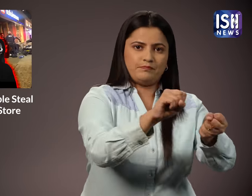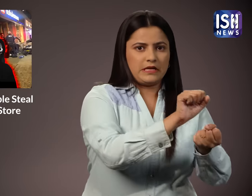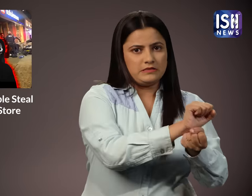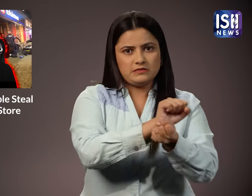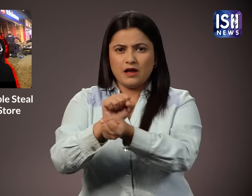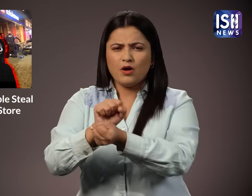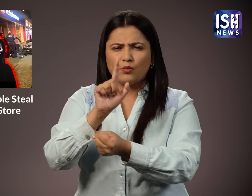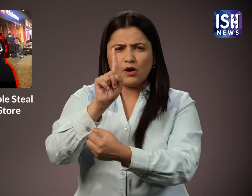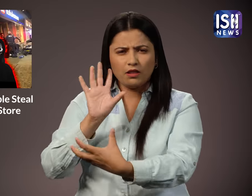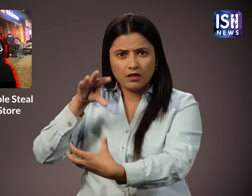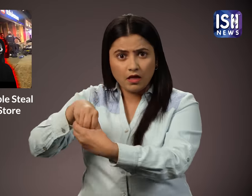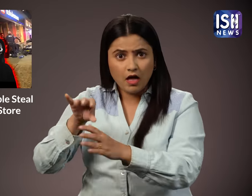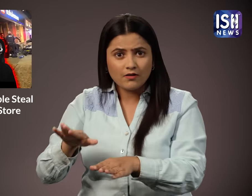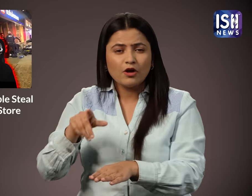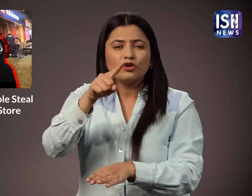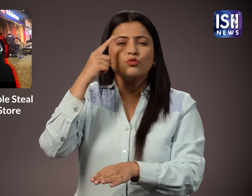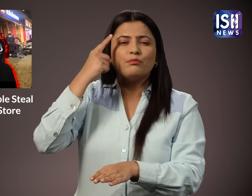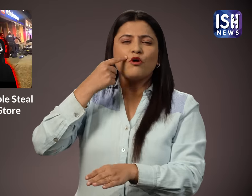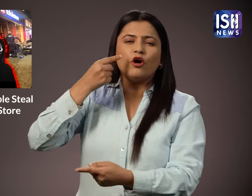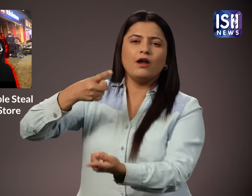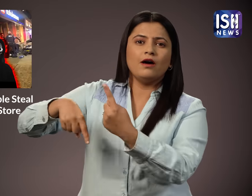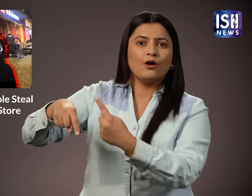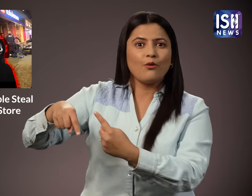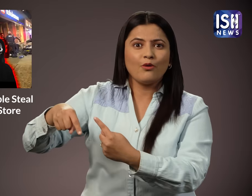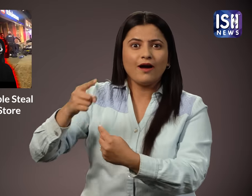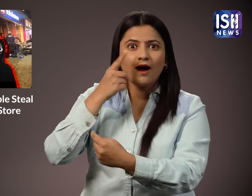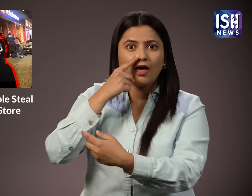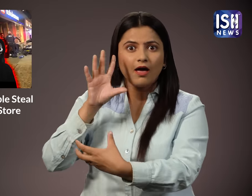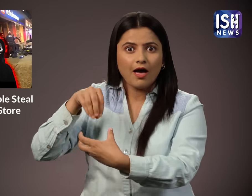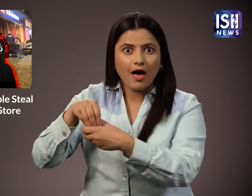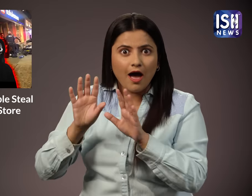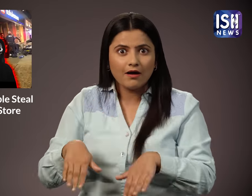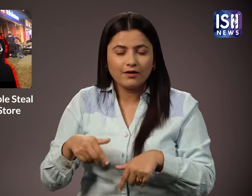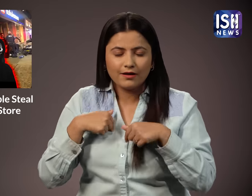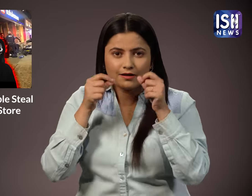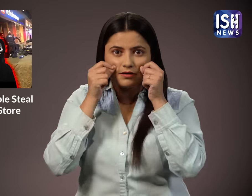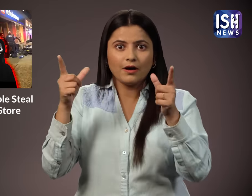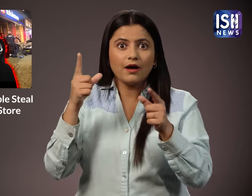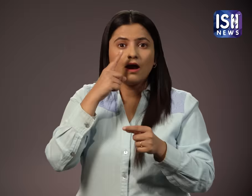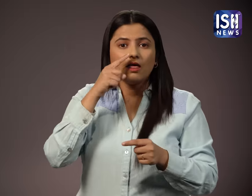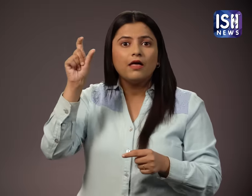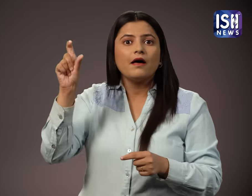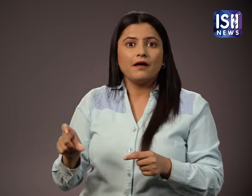चुका है लूटेरों में से एक महिला थी लूट पार्ट में महिलाएं भी शामिल थी आश्चरजनक